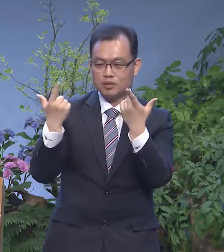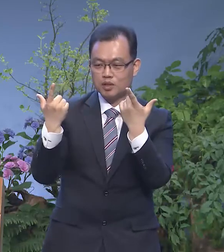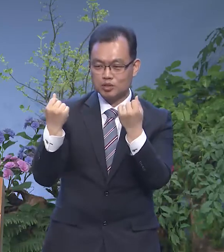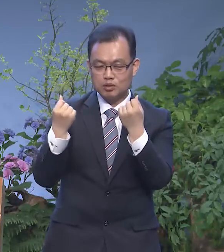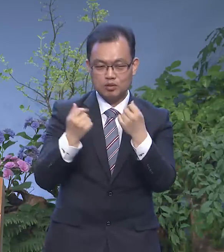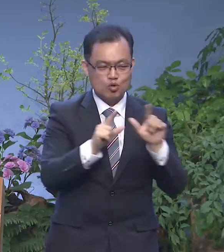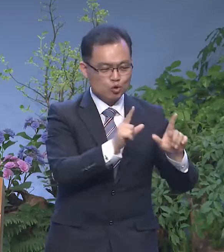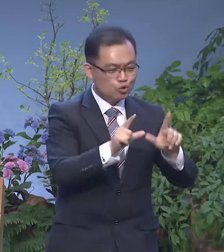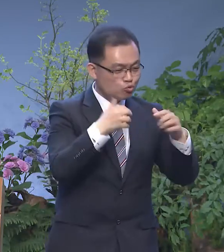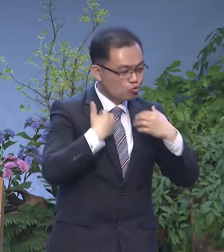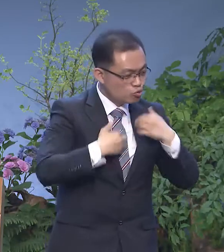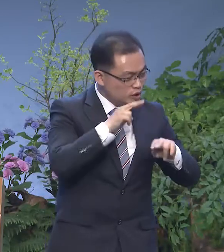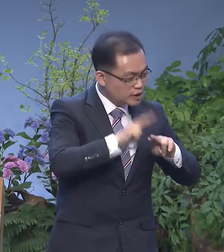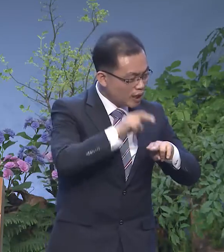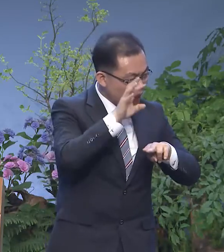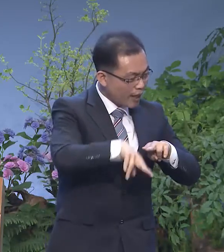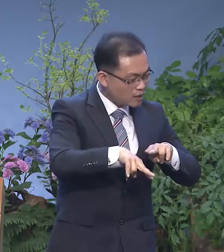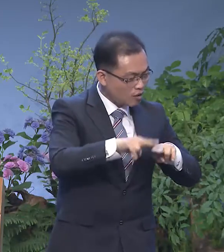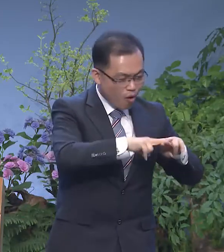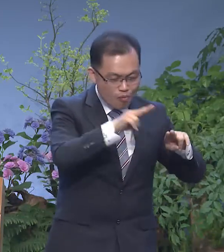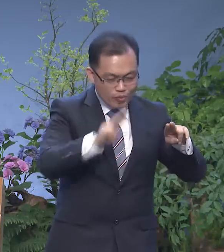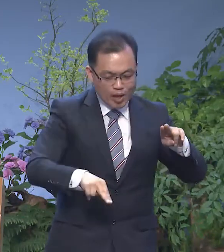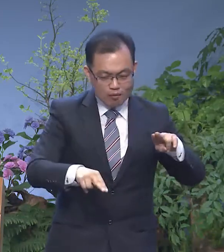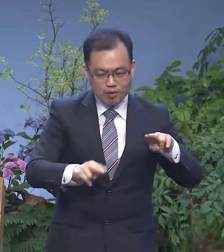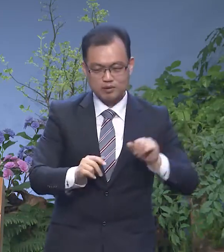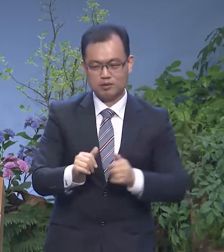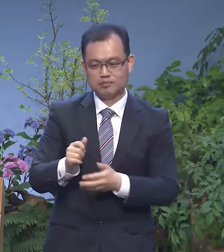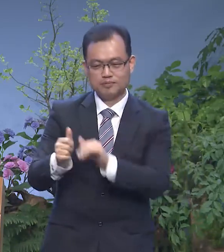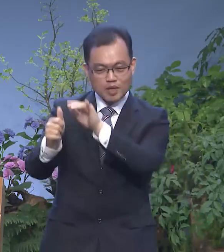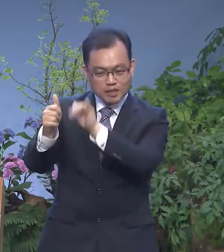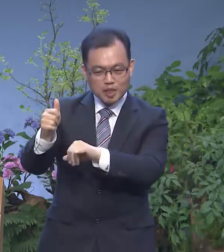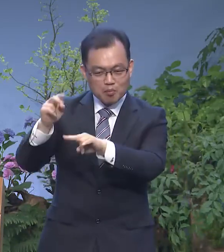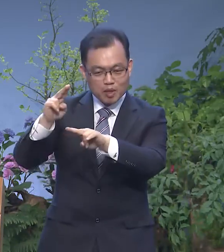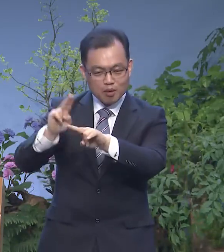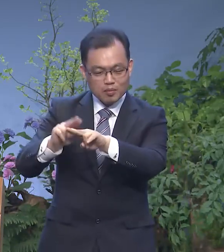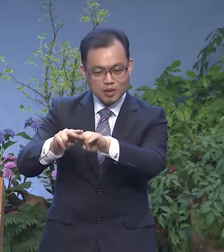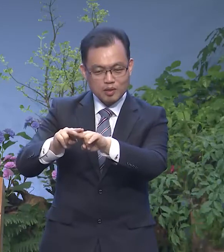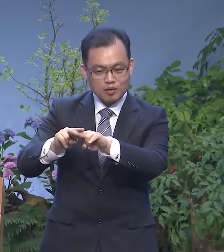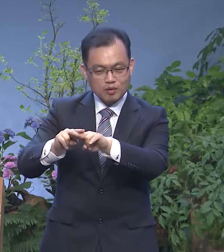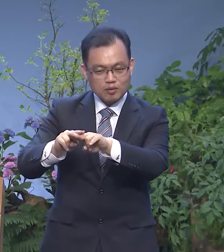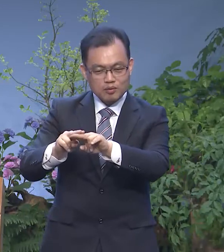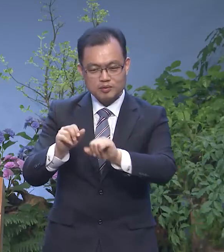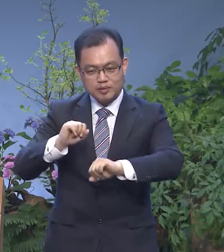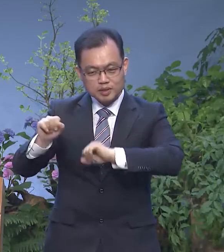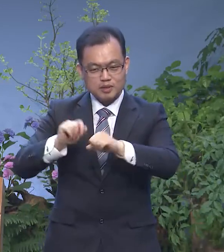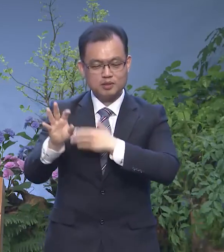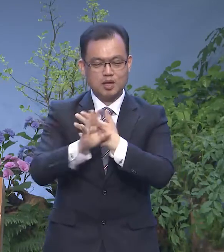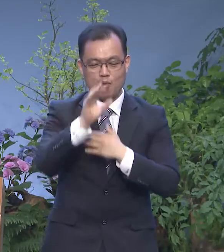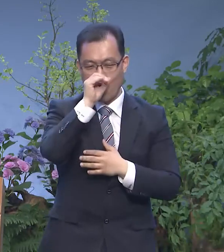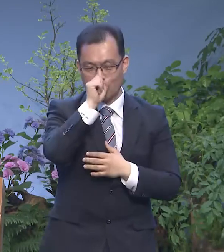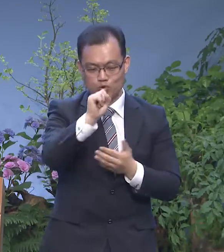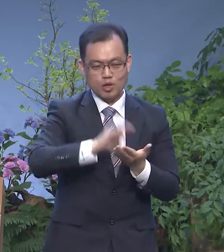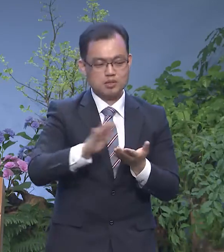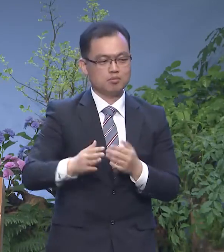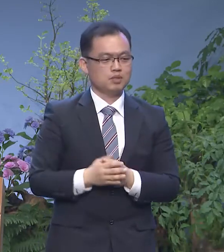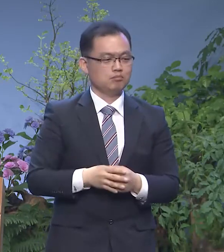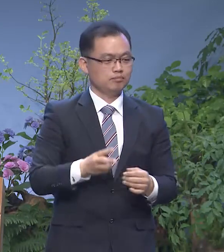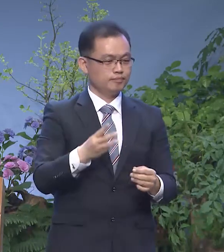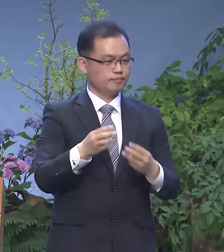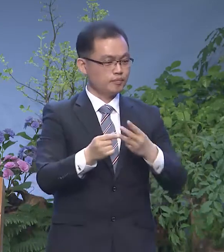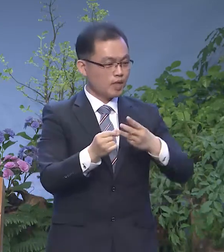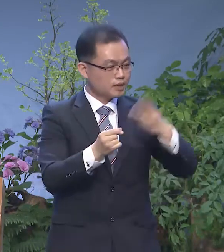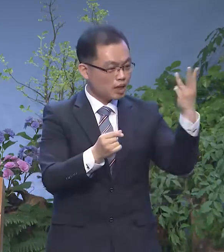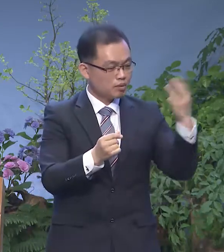내려와서 성김의 자로 실천하는 우리 모두가 되면 좋겠습니다 세 번째로 성김은